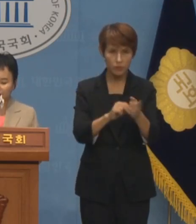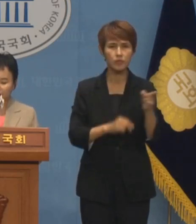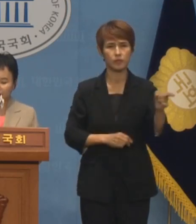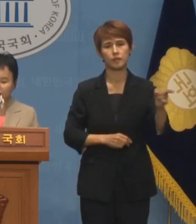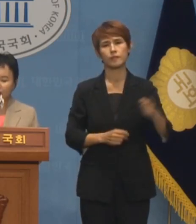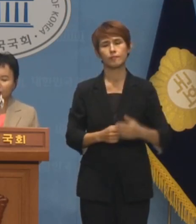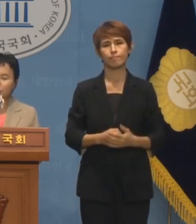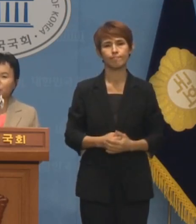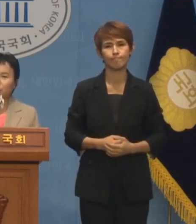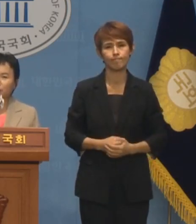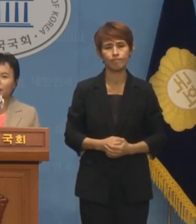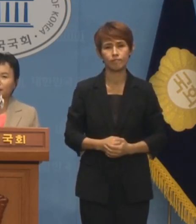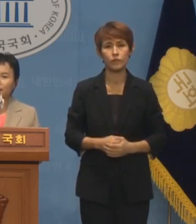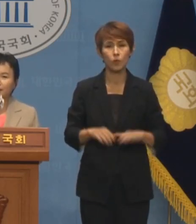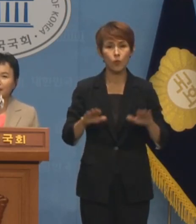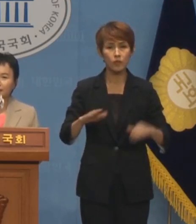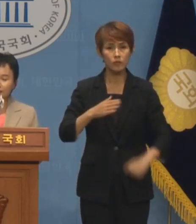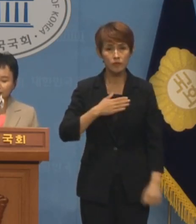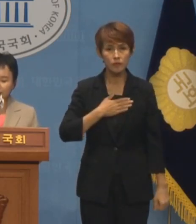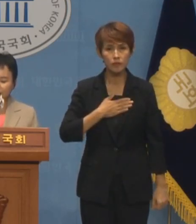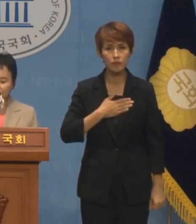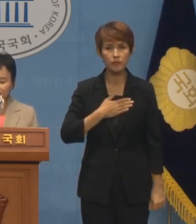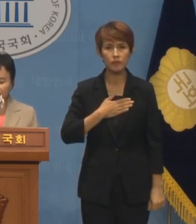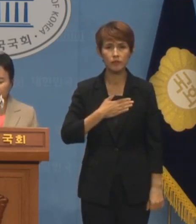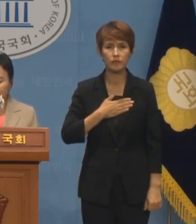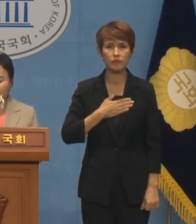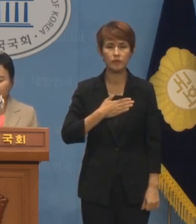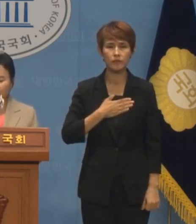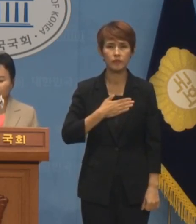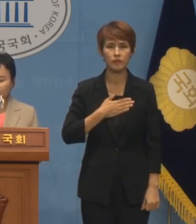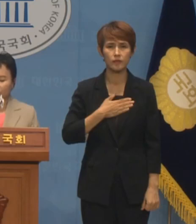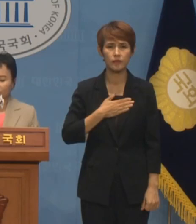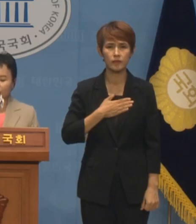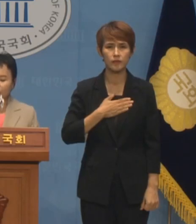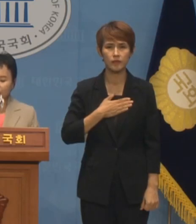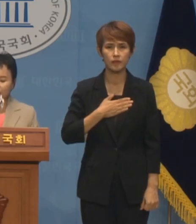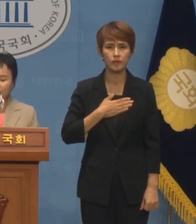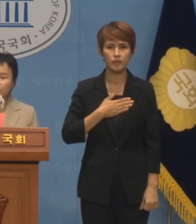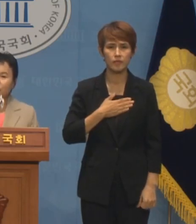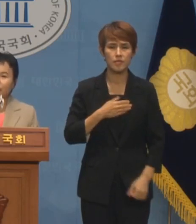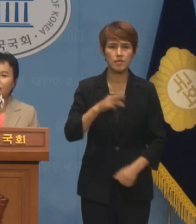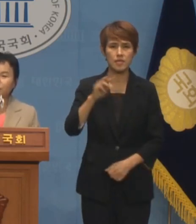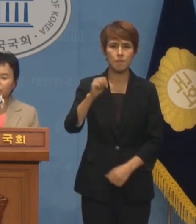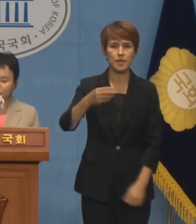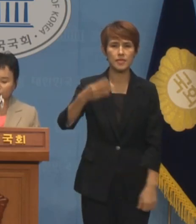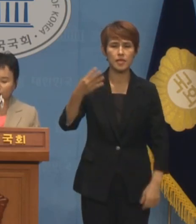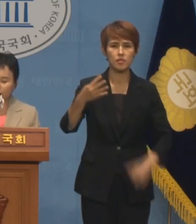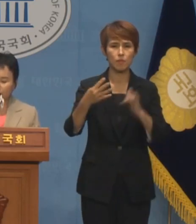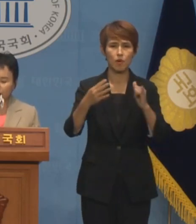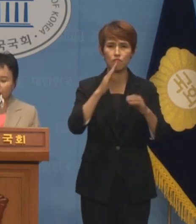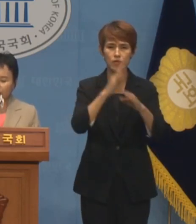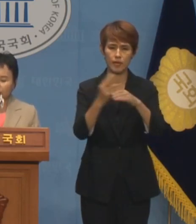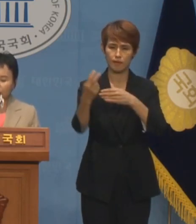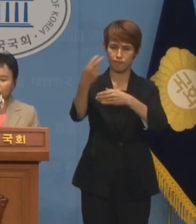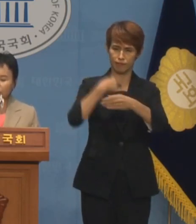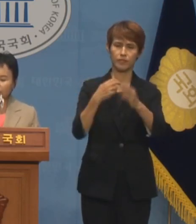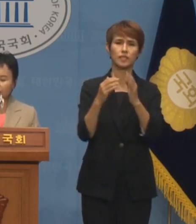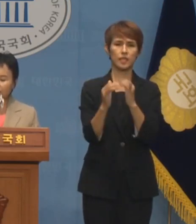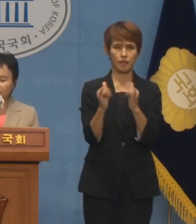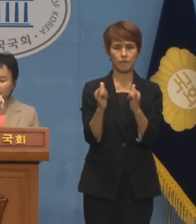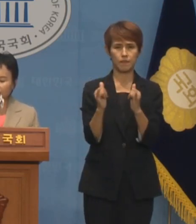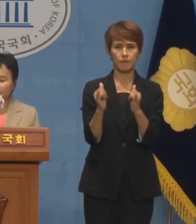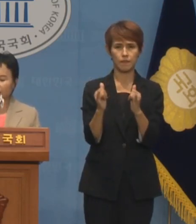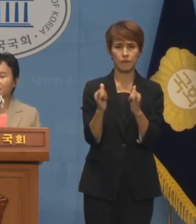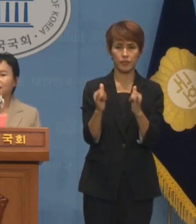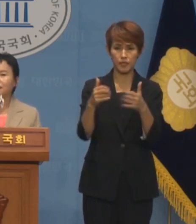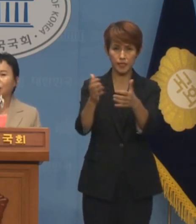저는 오늘 이 자리를 빌려 3만 4천 탈북민들과 탈북민